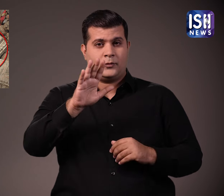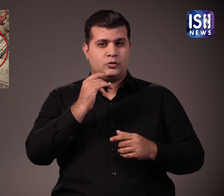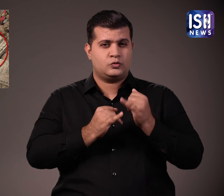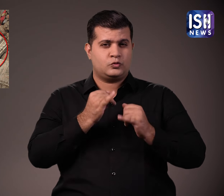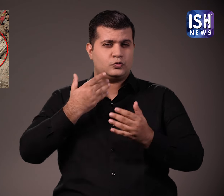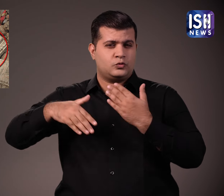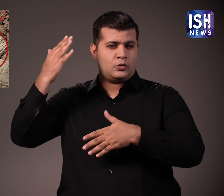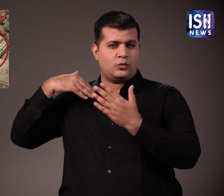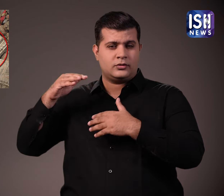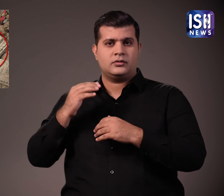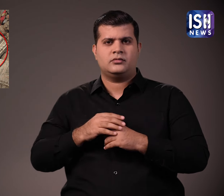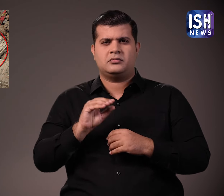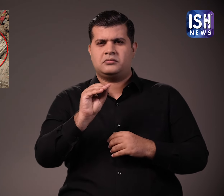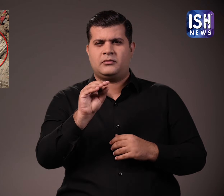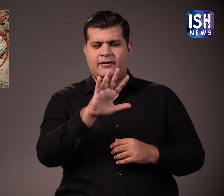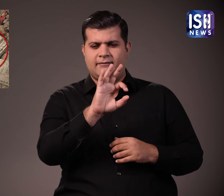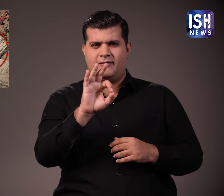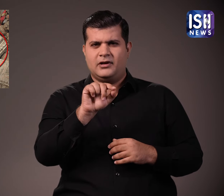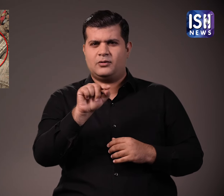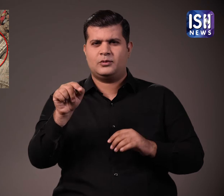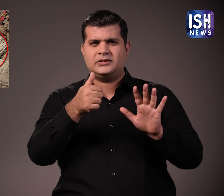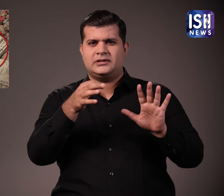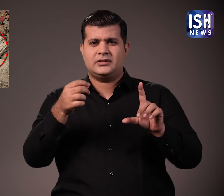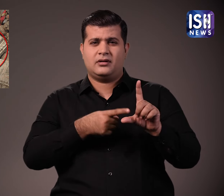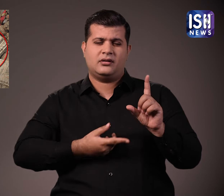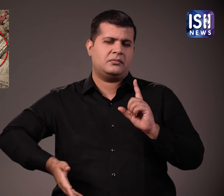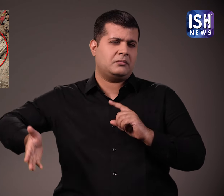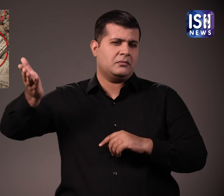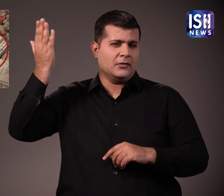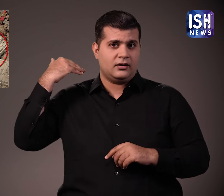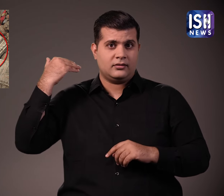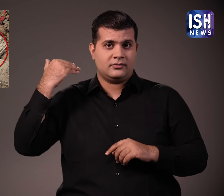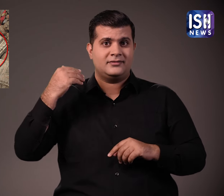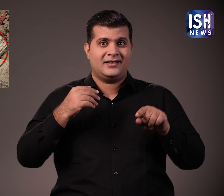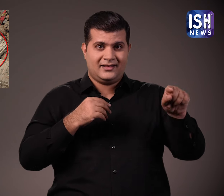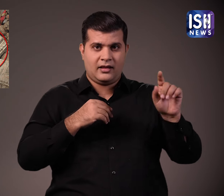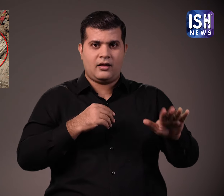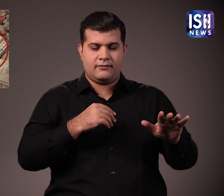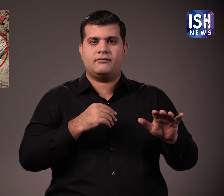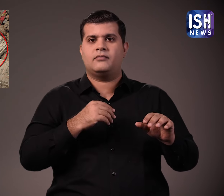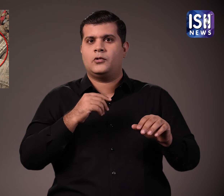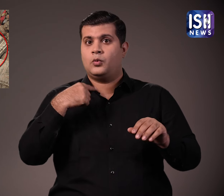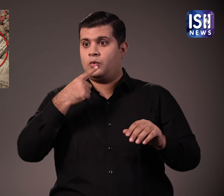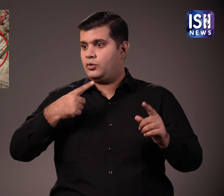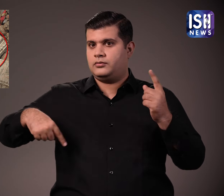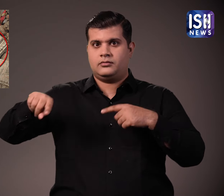500-600 वर्ष पहले एक जैन महरात साहिप ने मार्क दर्शन दिया